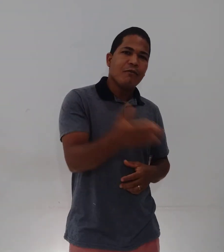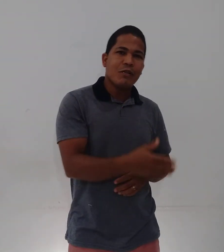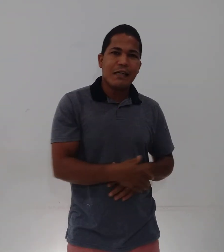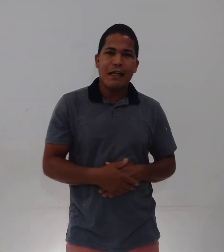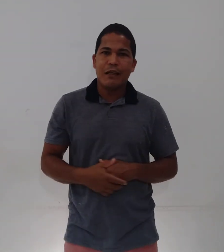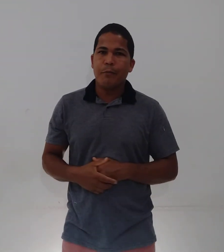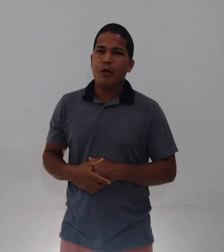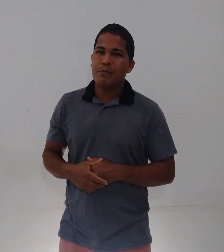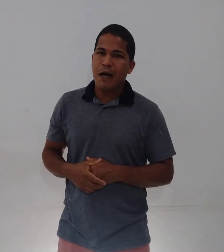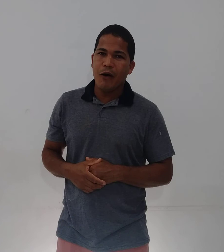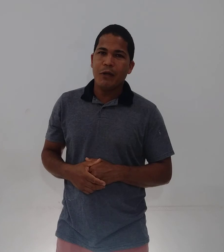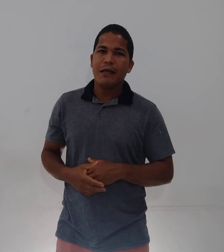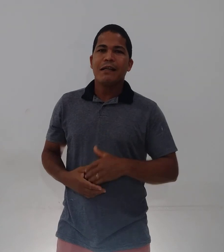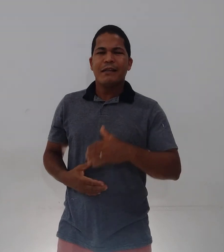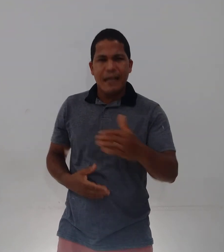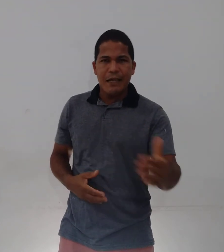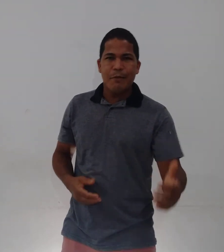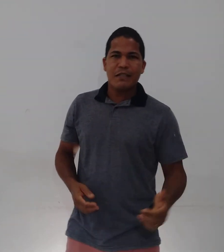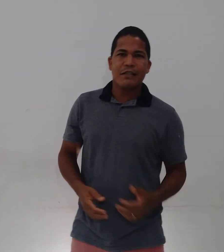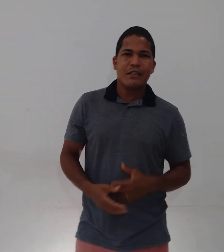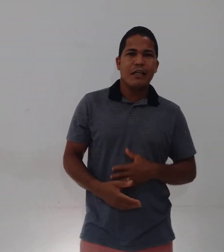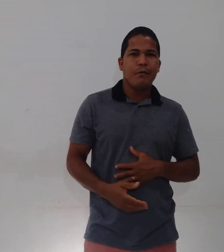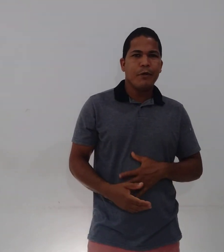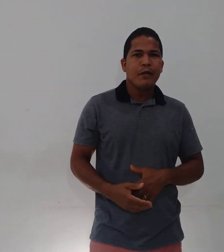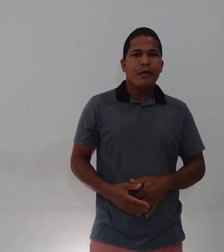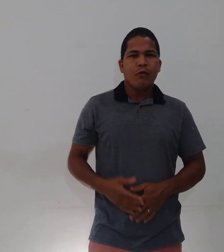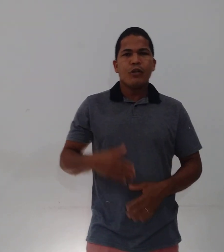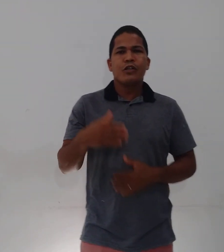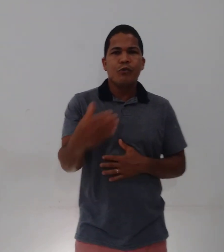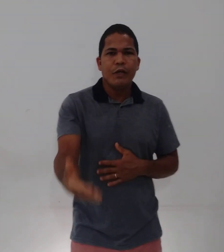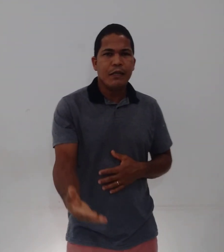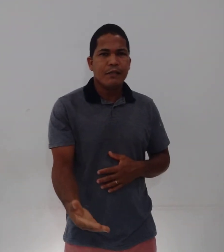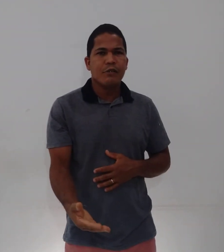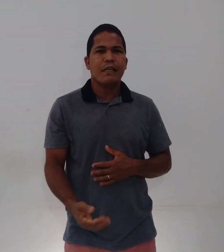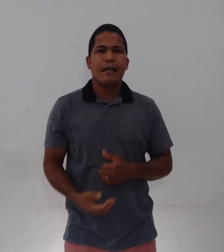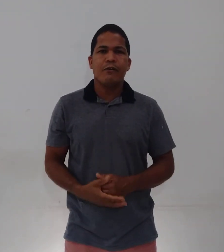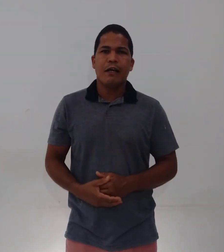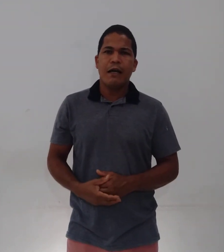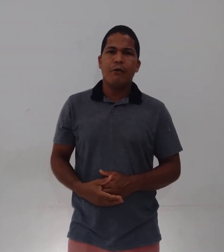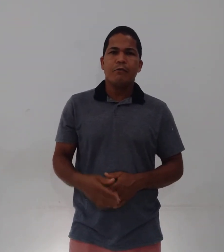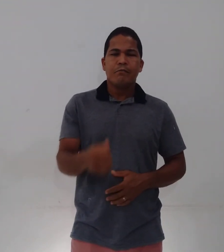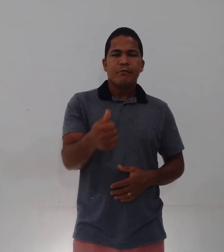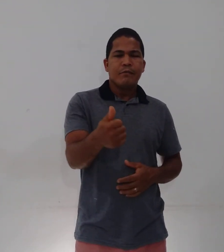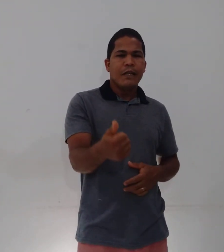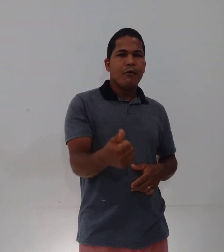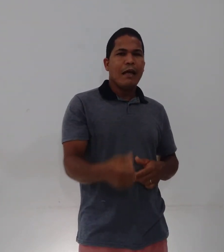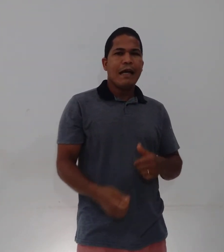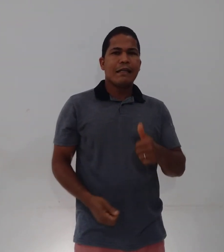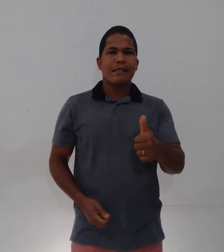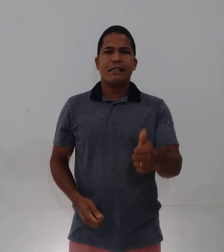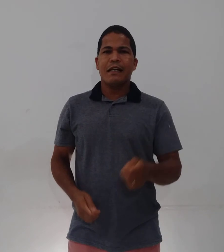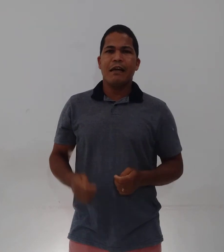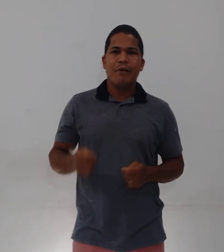você até a próxima aula. Treine bastante Libras. Continue nos seguindo no canal. Dê um like. Se inscreva.